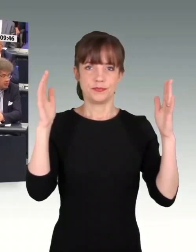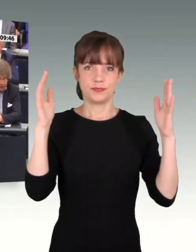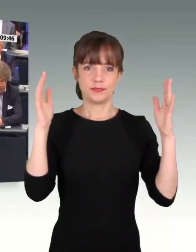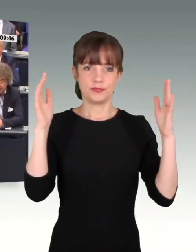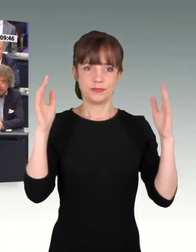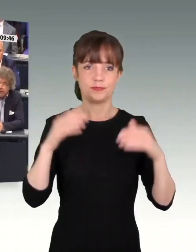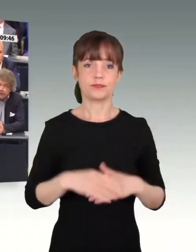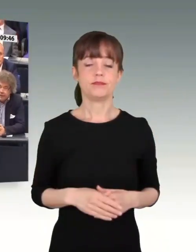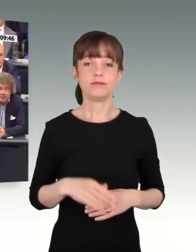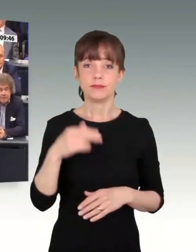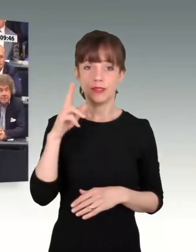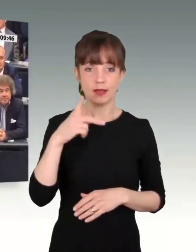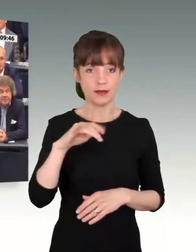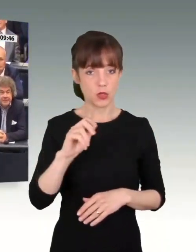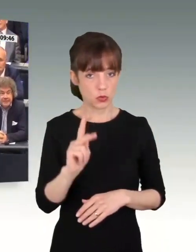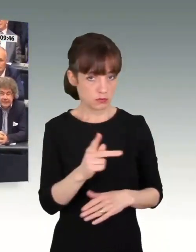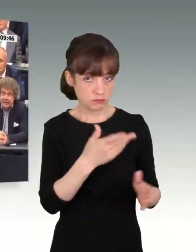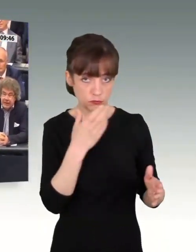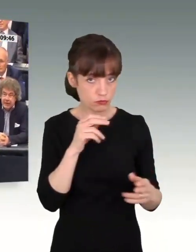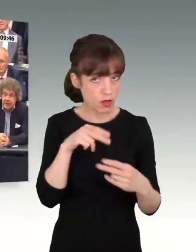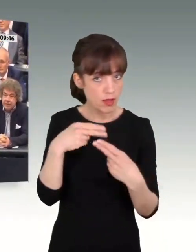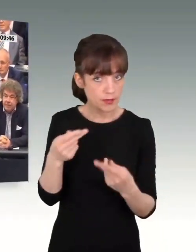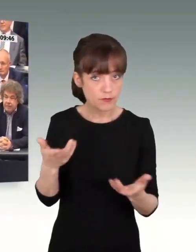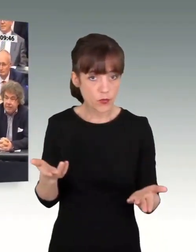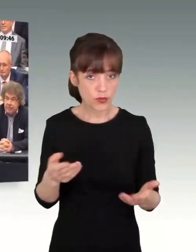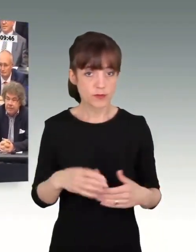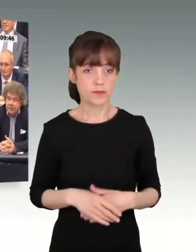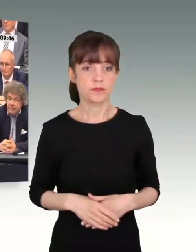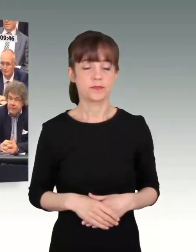Herr Genauck, Sie haben das Wort, wenn Sie antworten möchten.